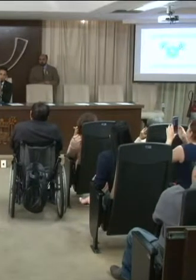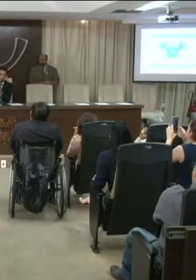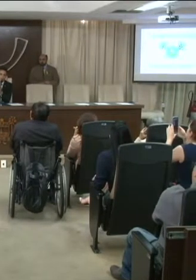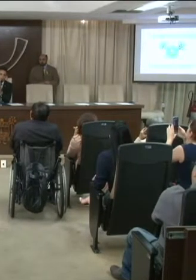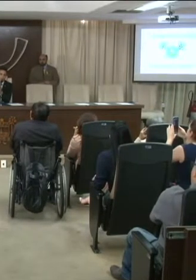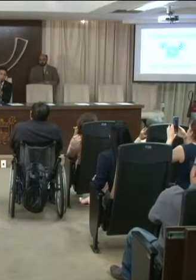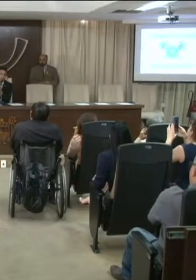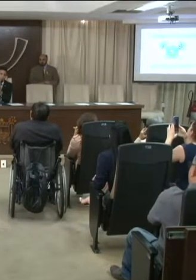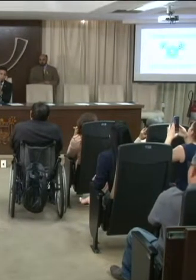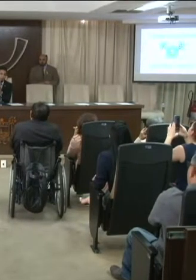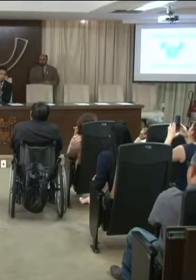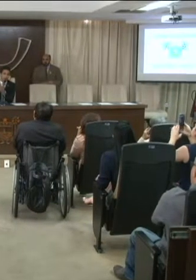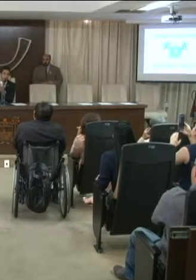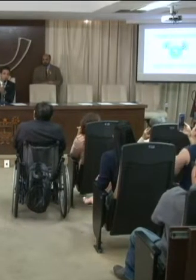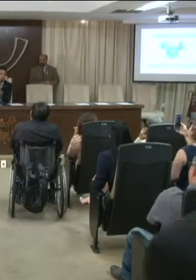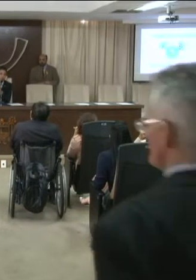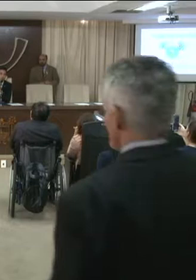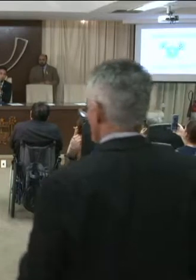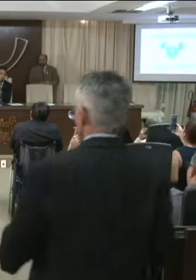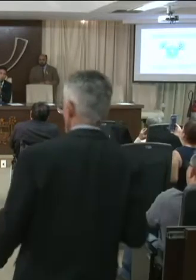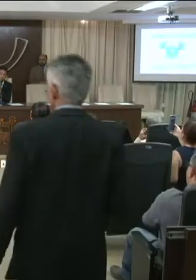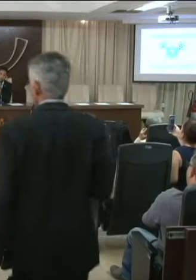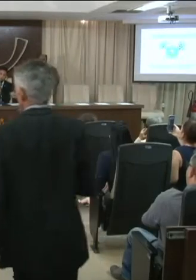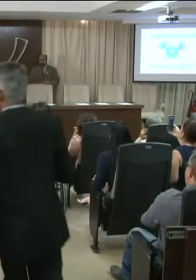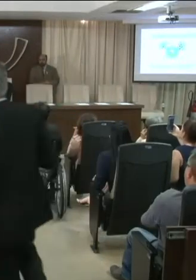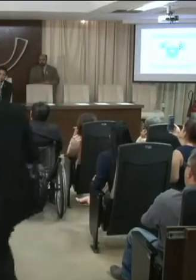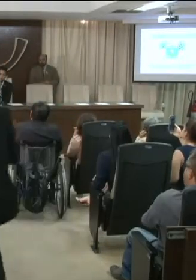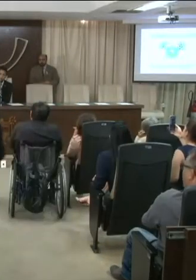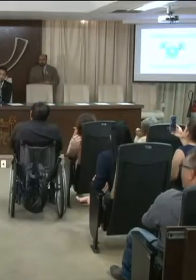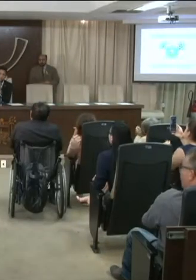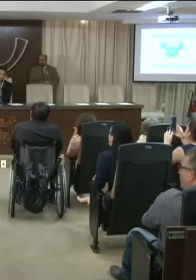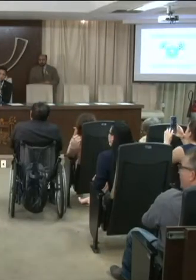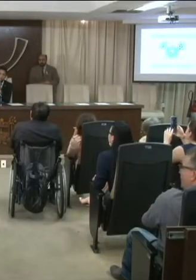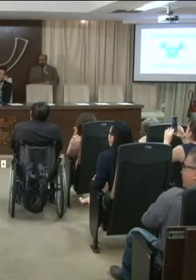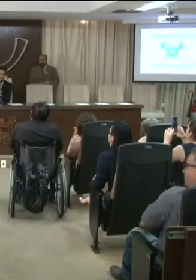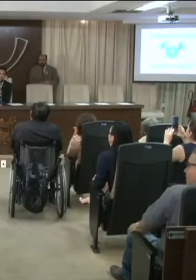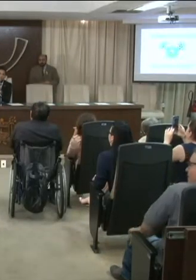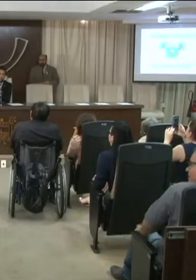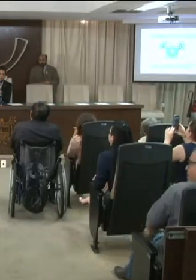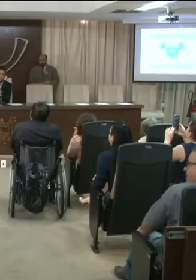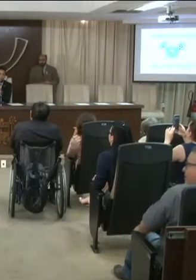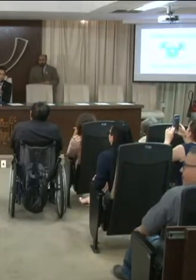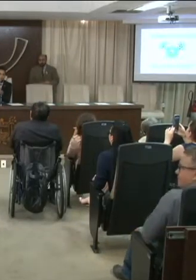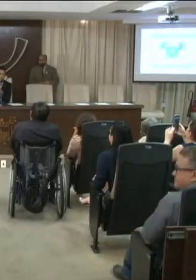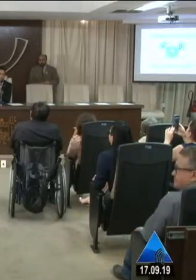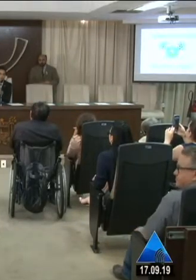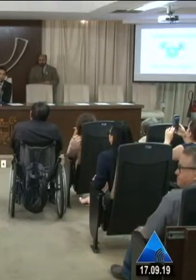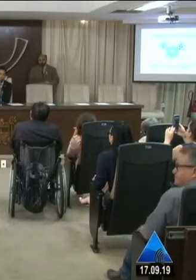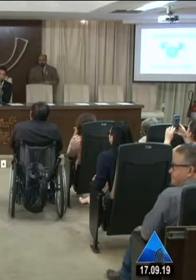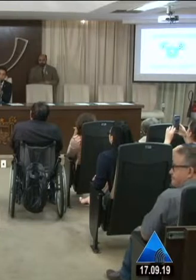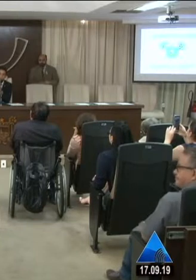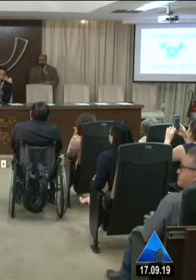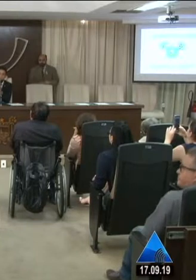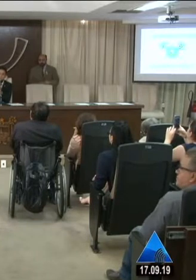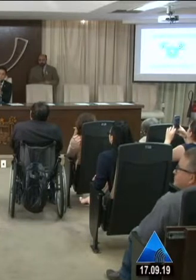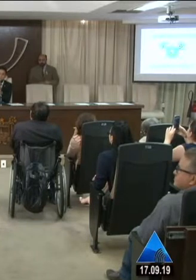ressaltamos que nós ainda não estamos num processo de inclusão que gostaríamos de ter. Mas nós almejamos, temos expectativas, temos objetivos, temos